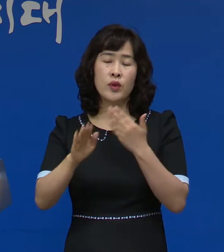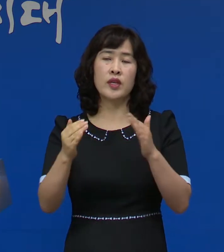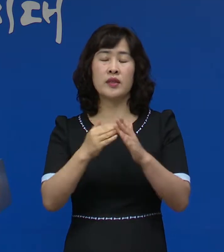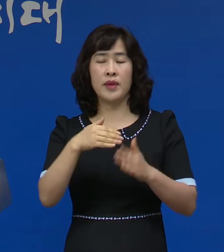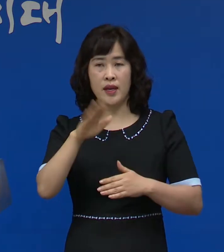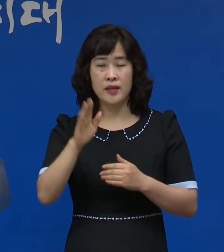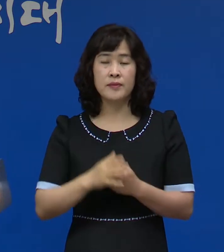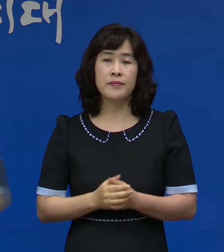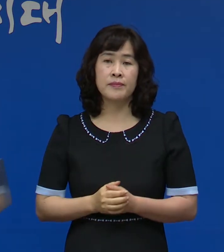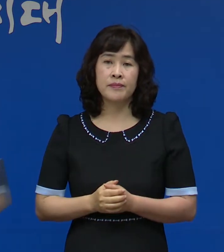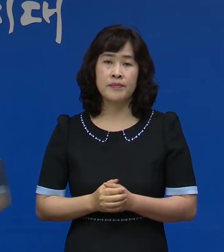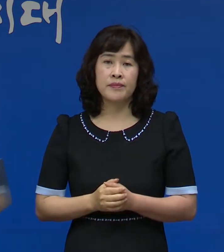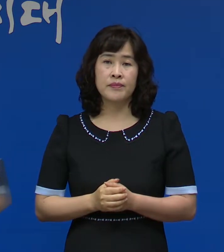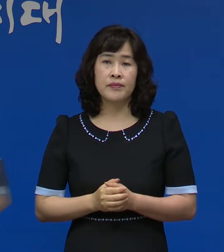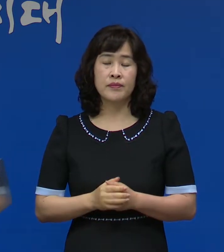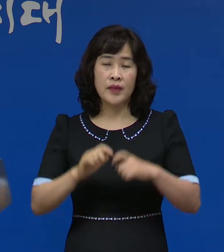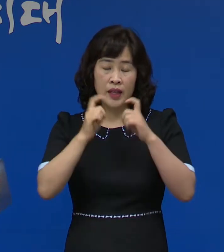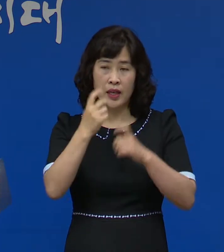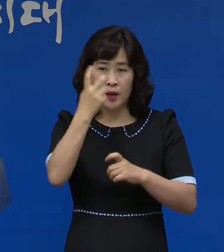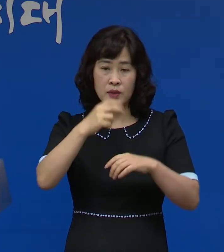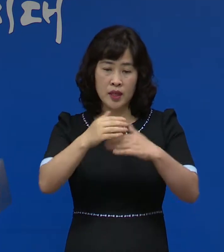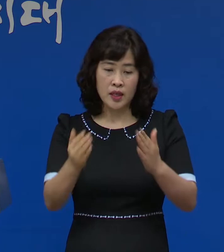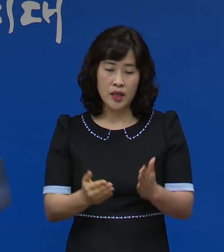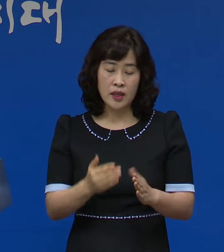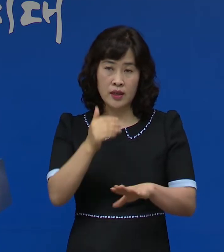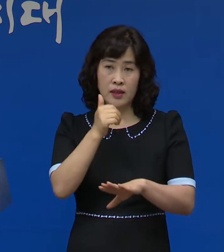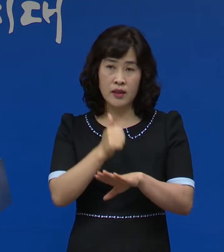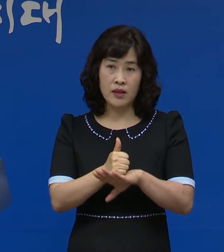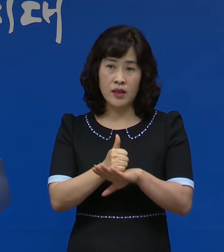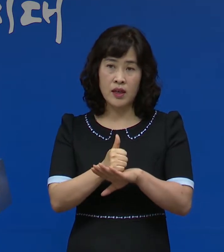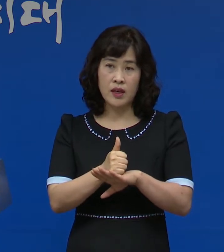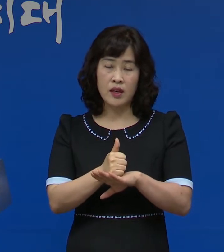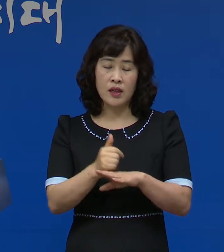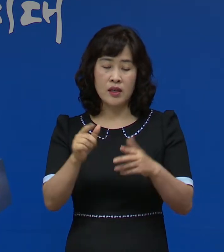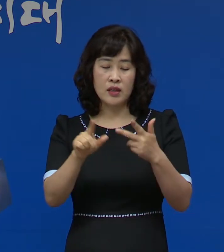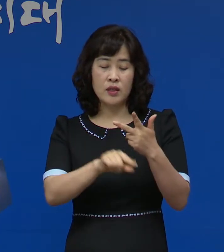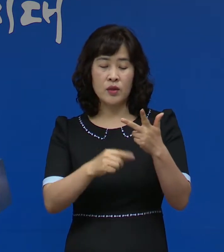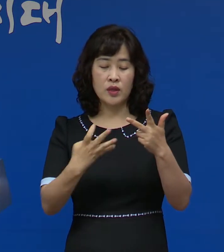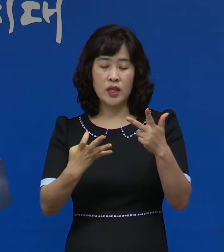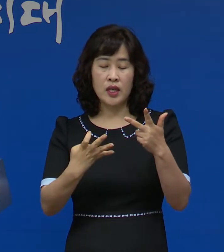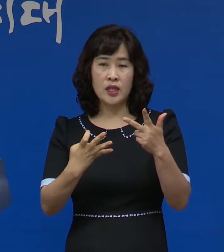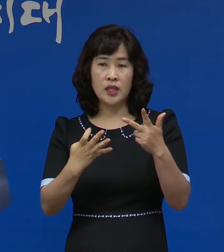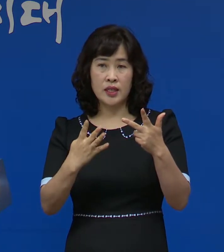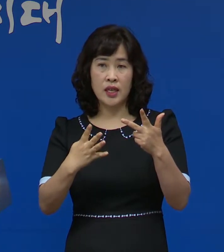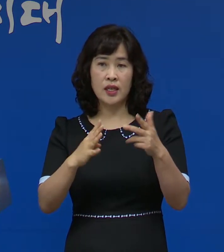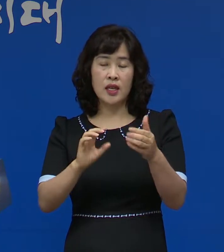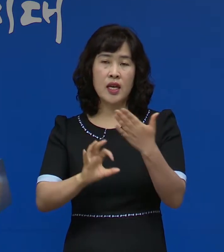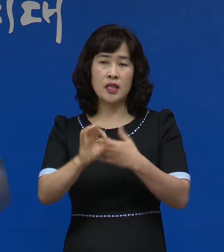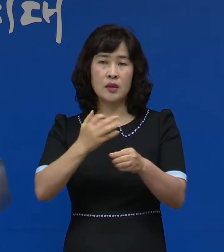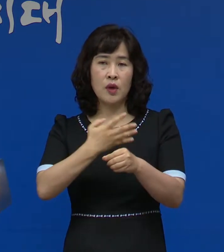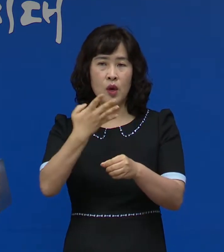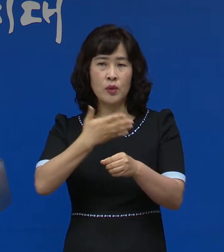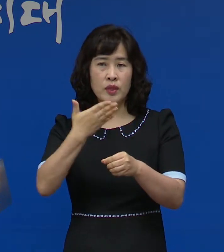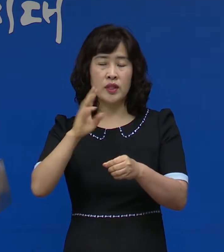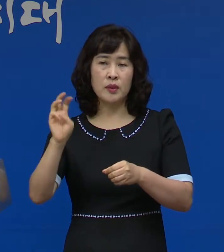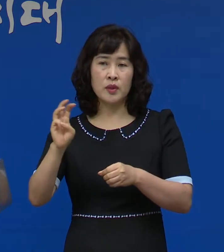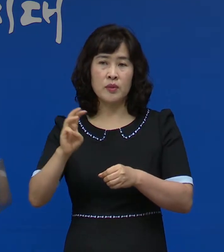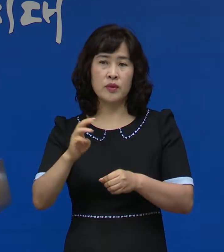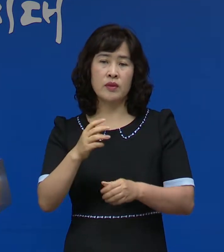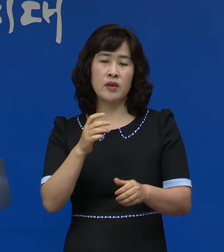귀가했습니다 민간검사기관 검사 결과 4일 오전 9시 30분경 양성으로